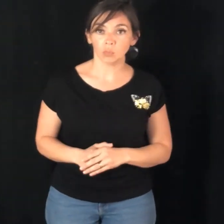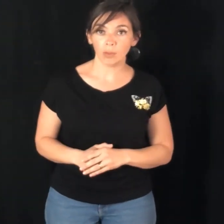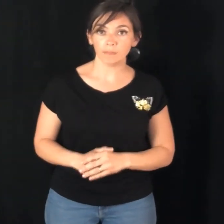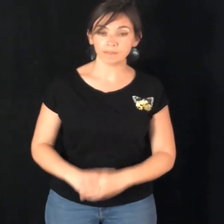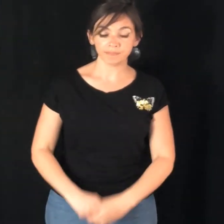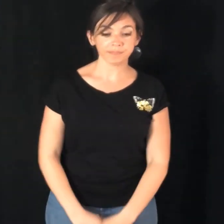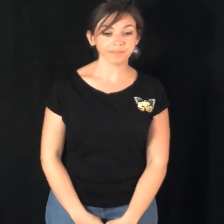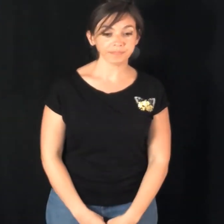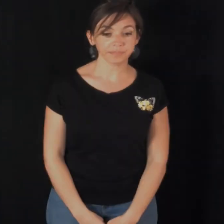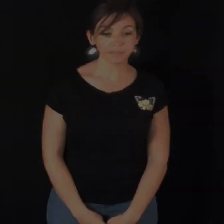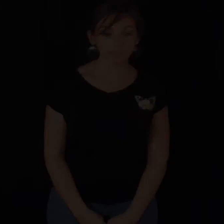Ouais.